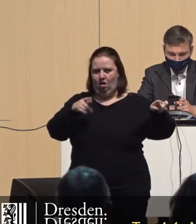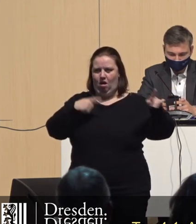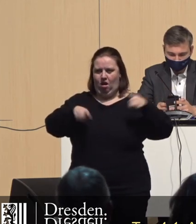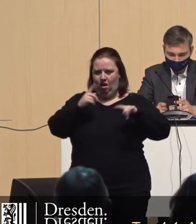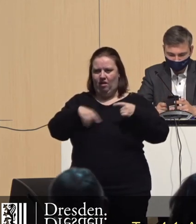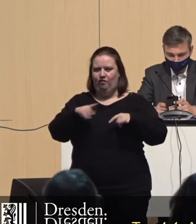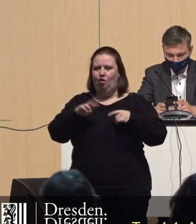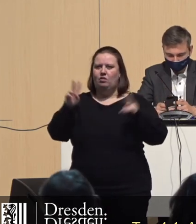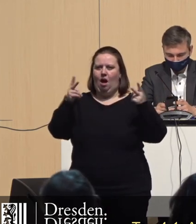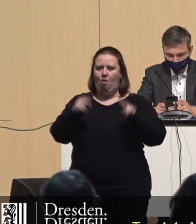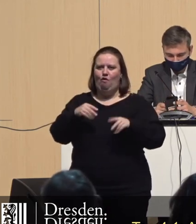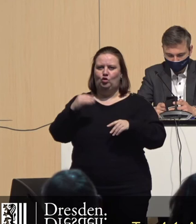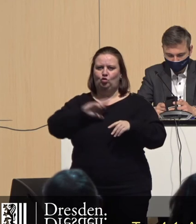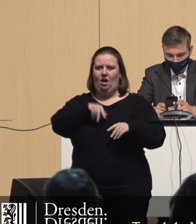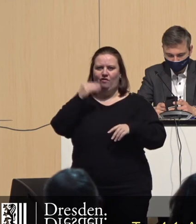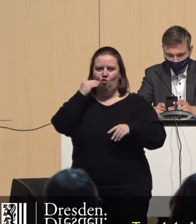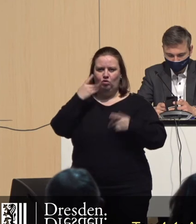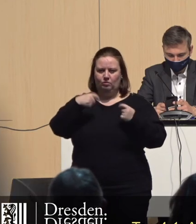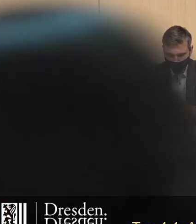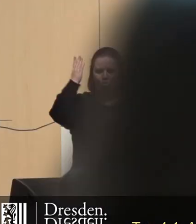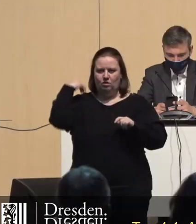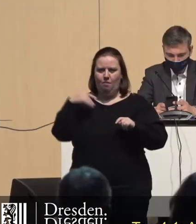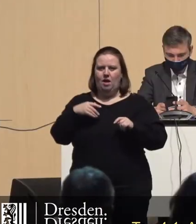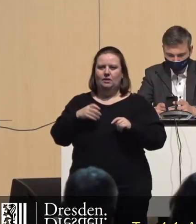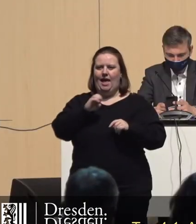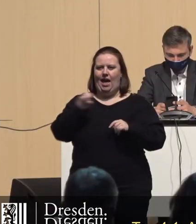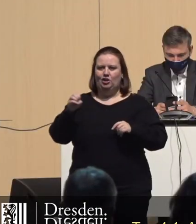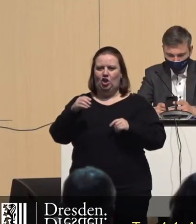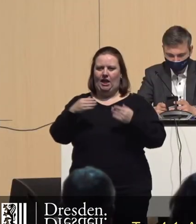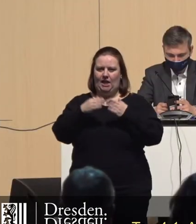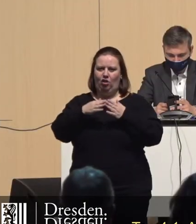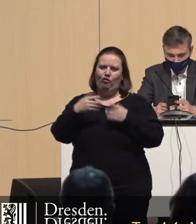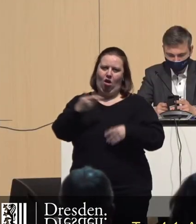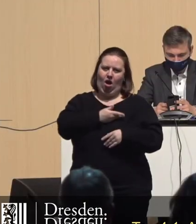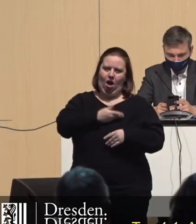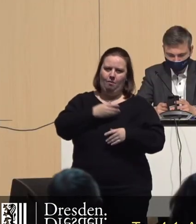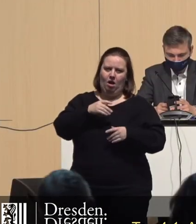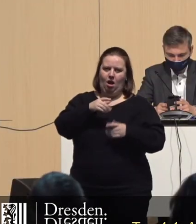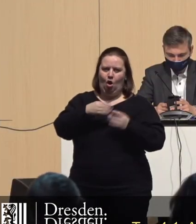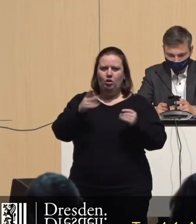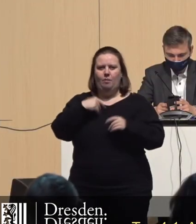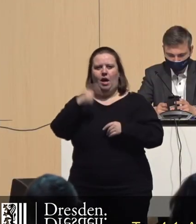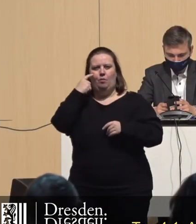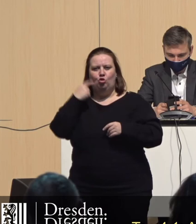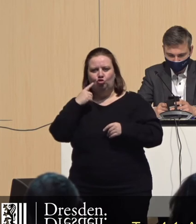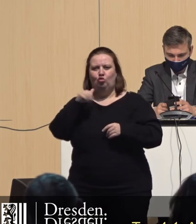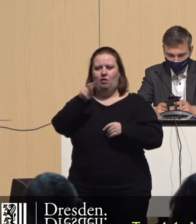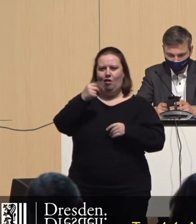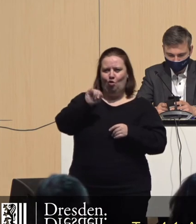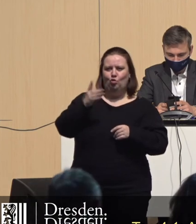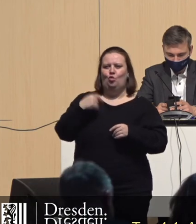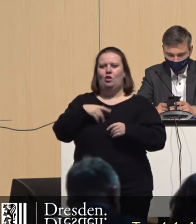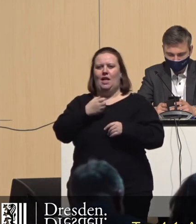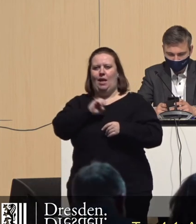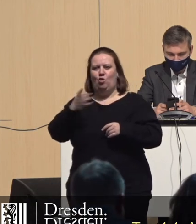des Abbaus vom sozialen Wohnungsbau. Erich Kester hatte immer ein Herz für arme Leute bei Pünktchen und Anton und Emil und die Detektive. Also